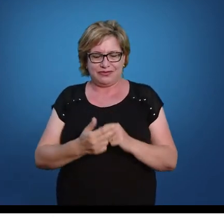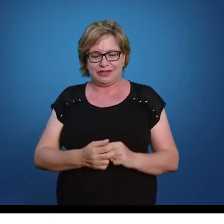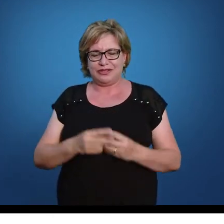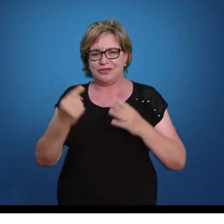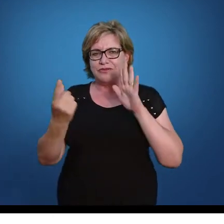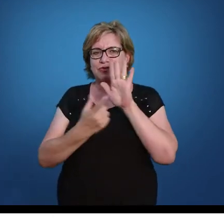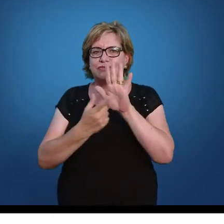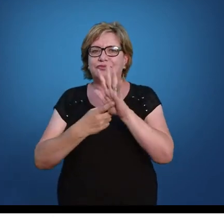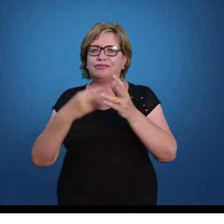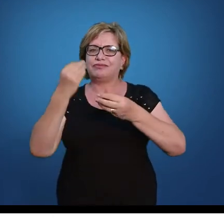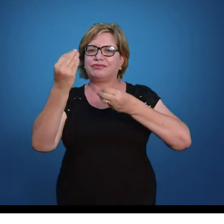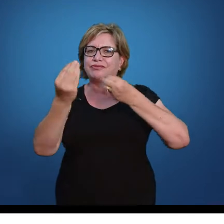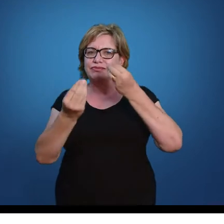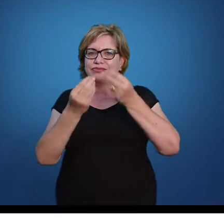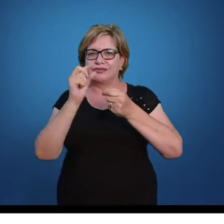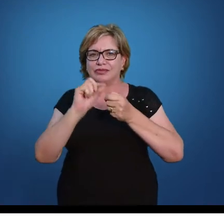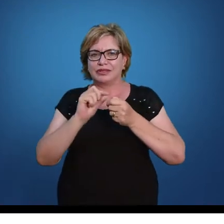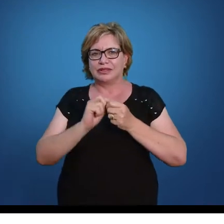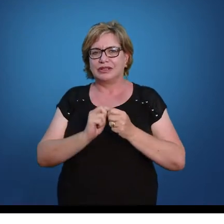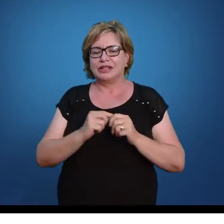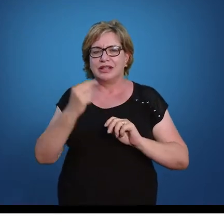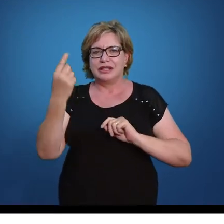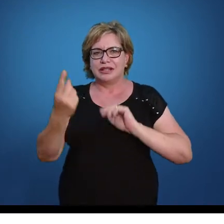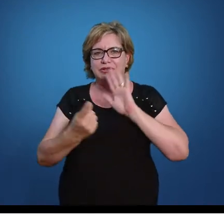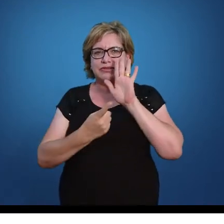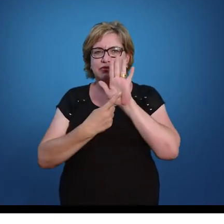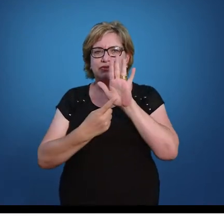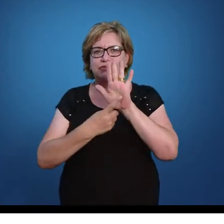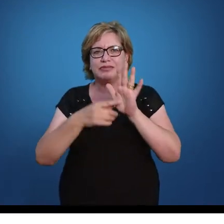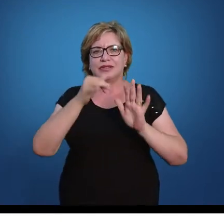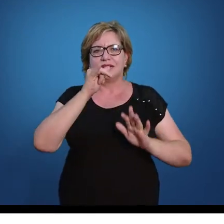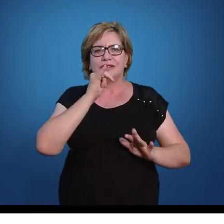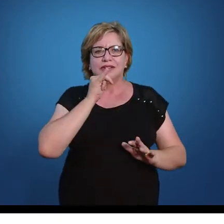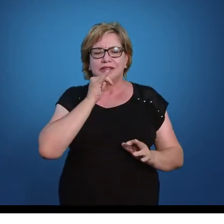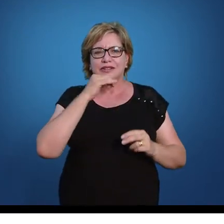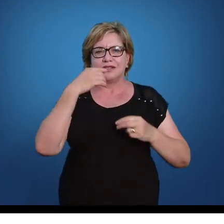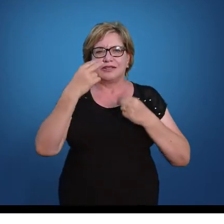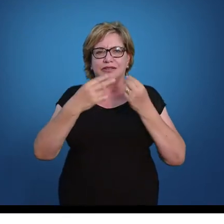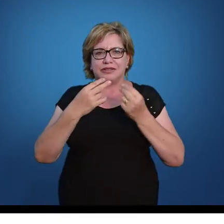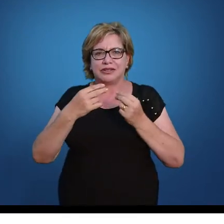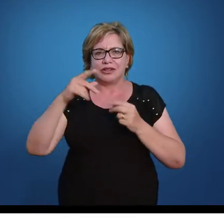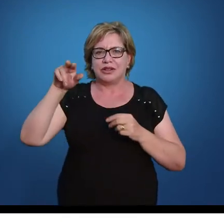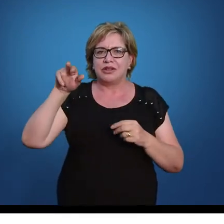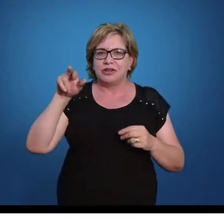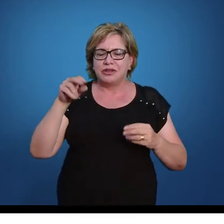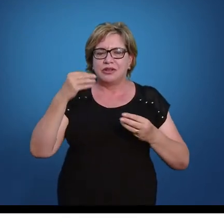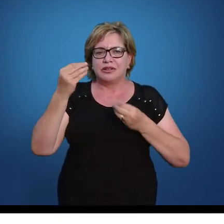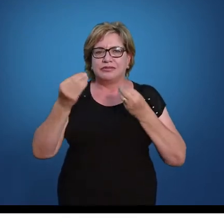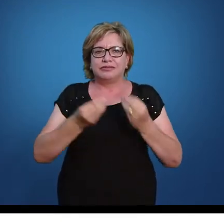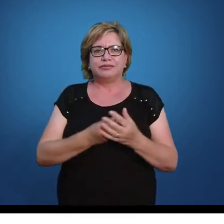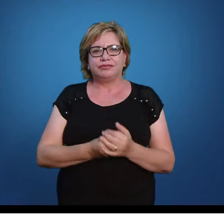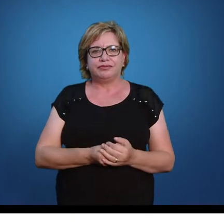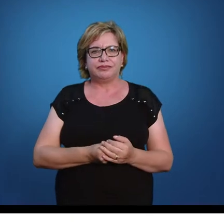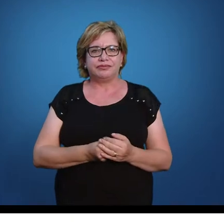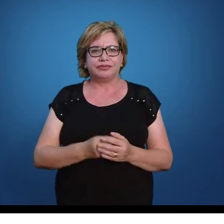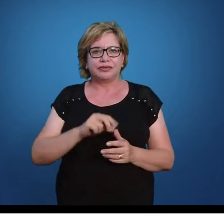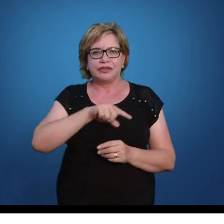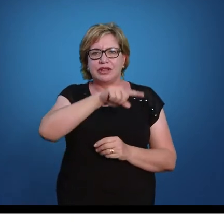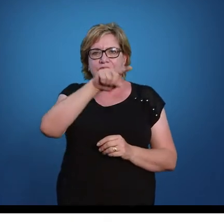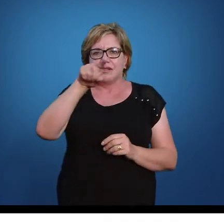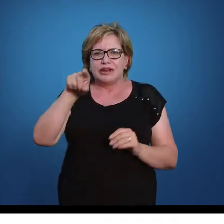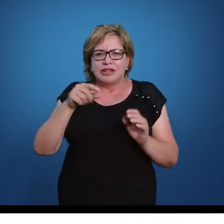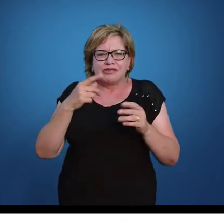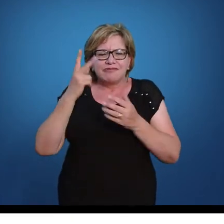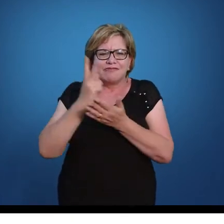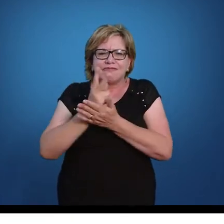mostrar como resolver ela. Vou dar um exemplo também da ideia do sinal de igual, da igualdade. E você vai buscar a